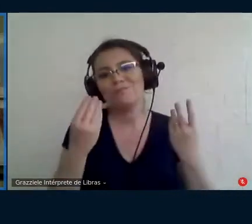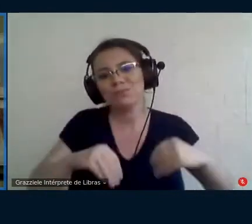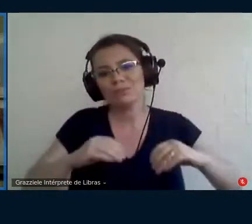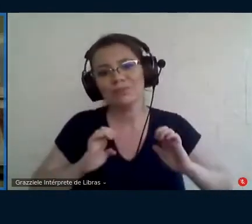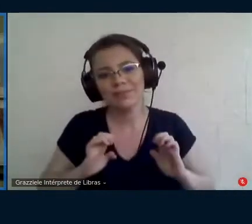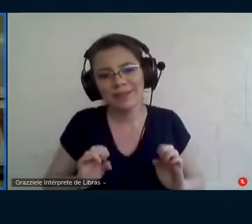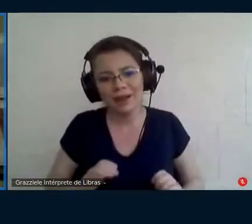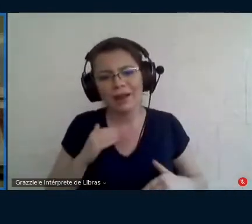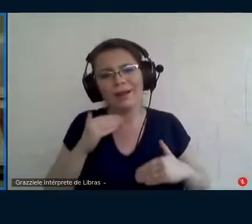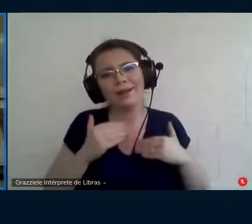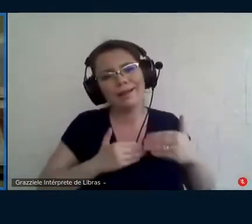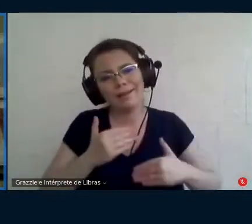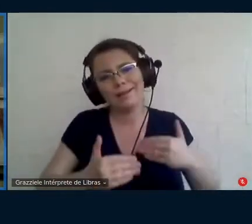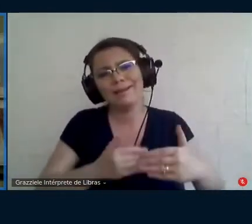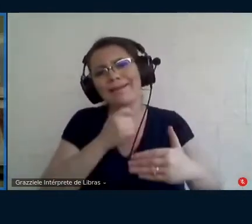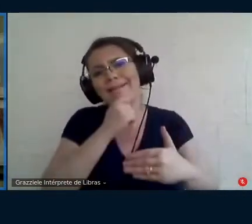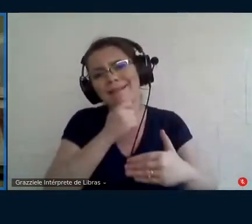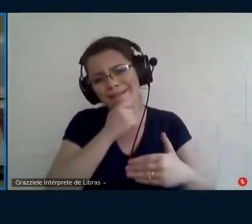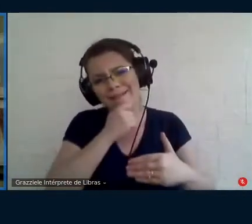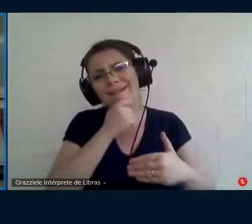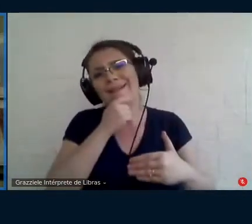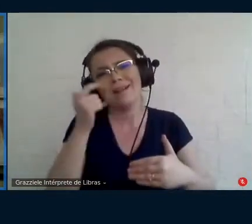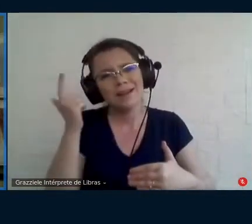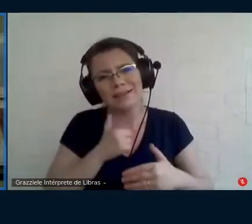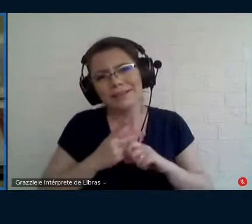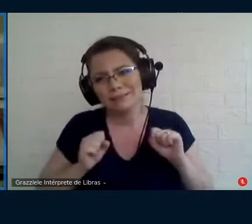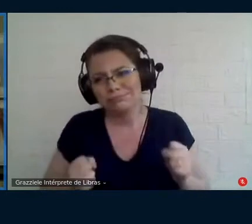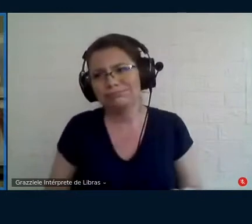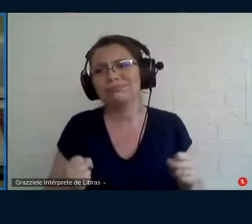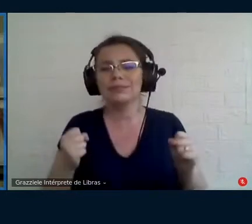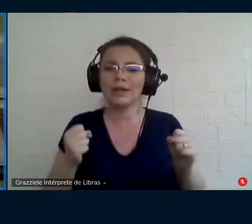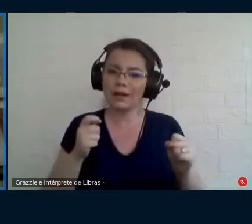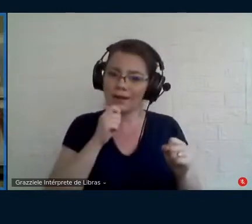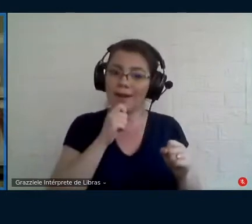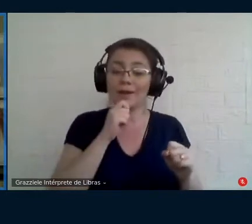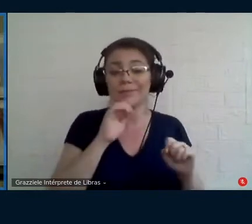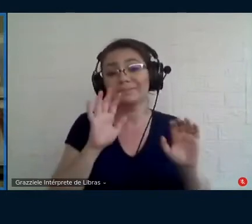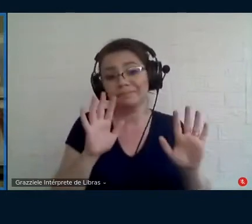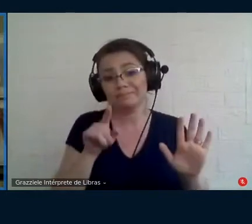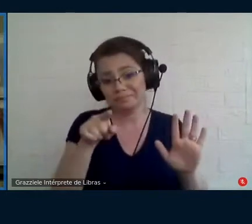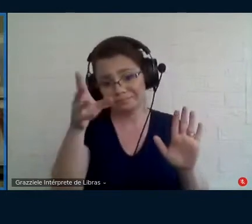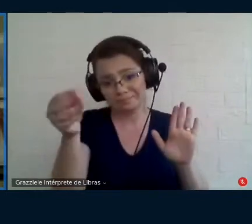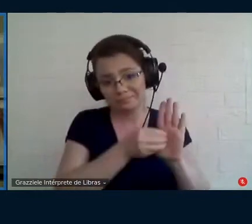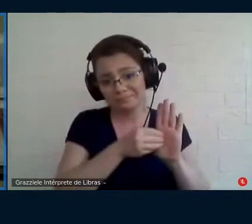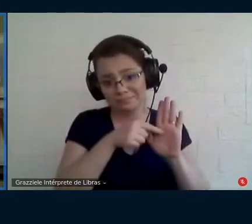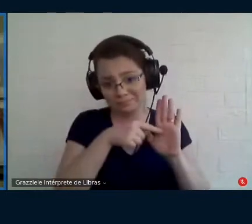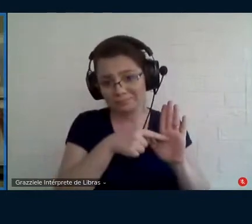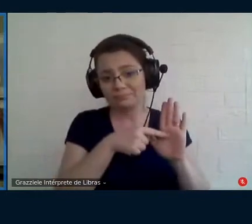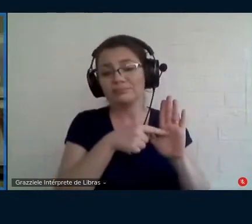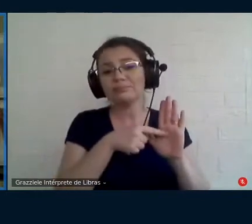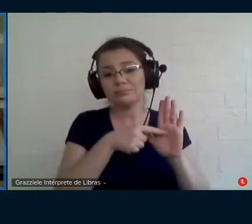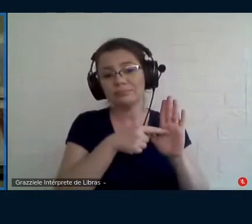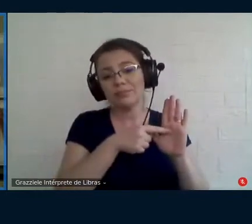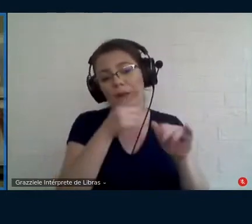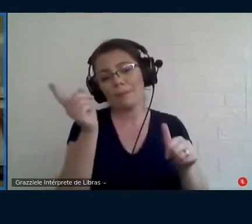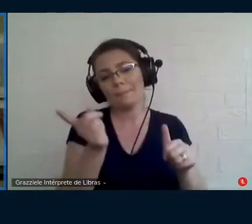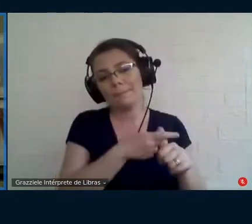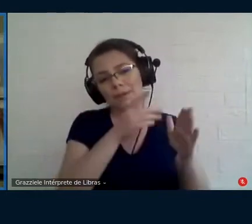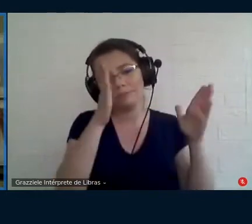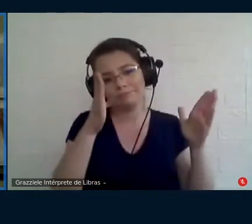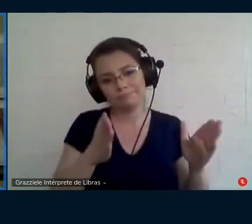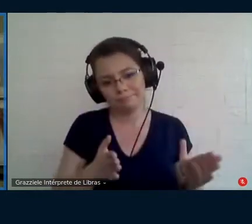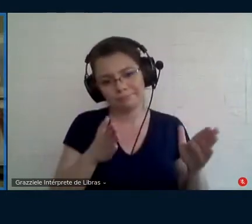processo de correr atrás disso então você nessa primeira temática